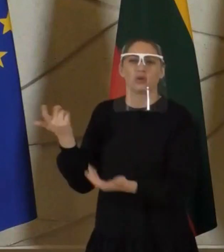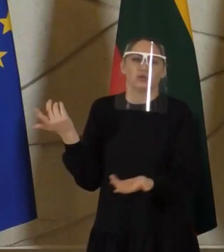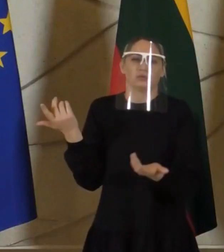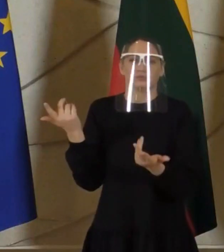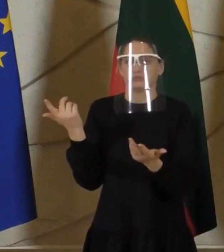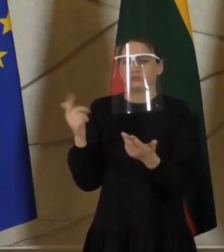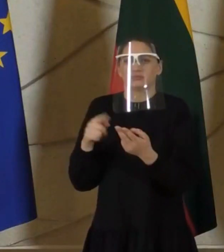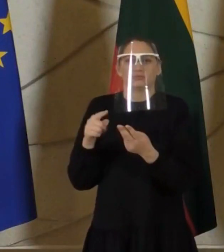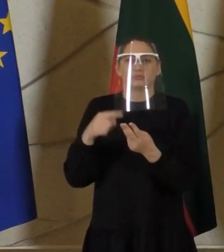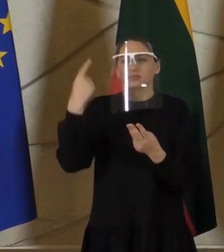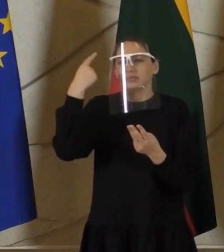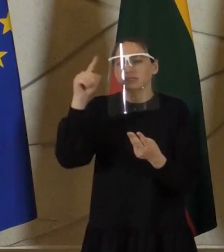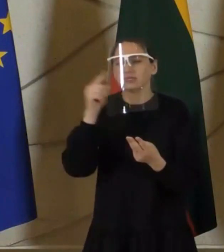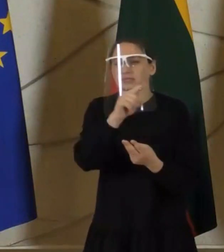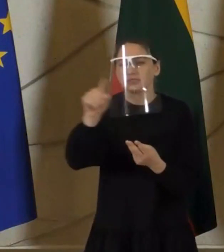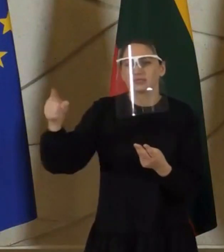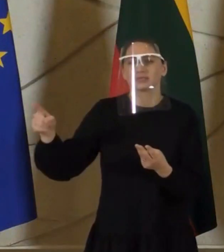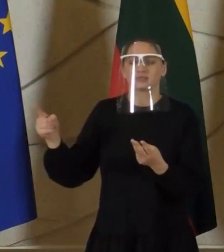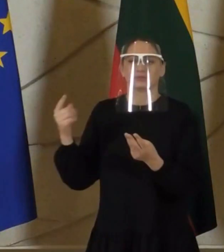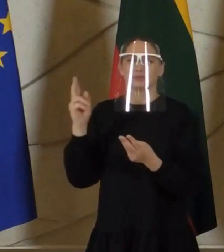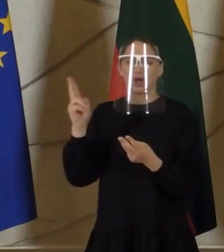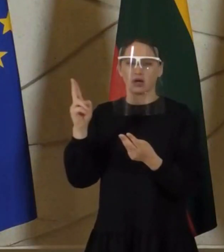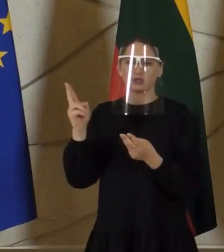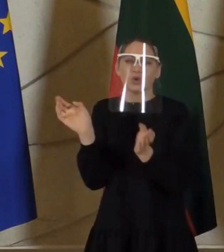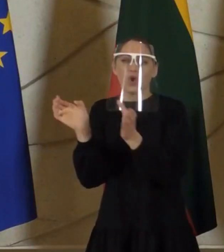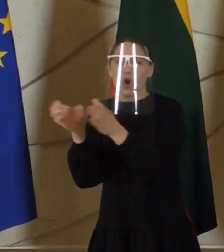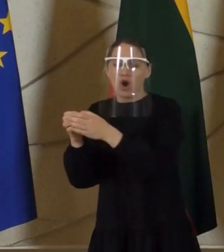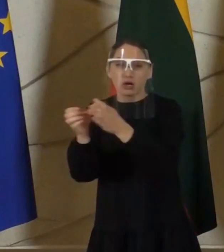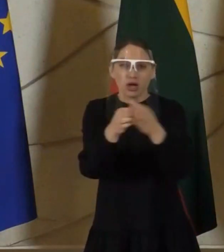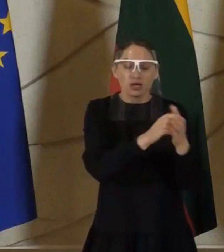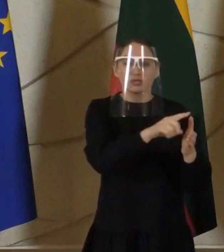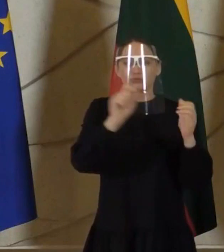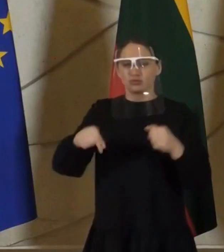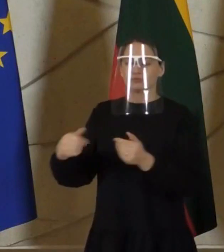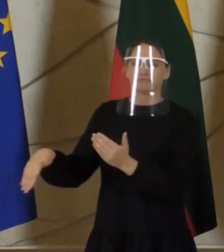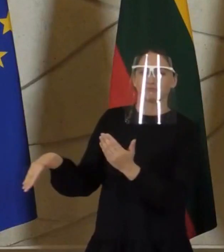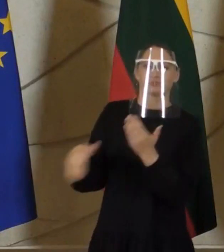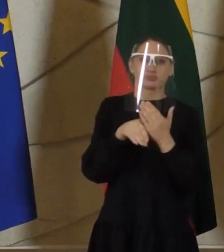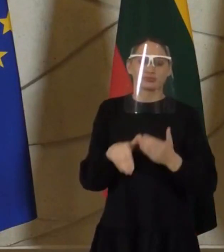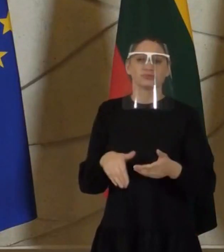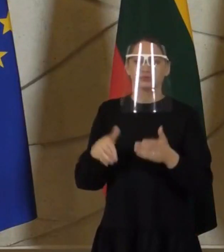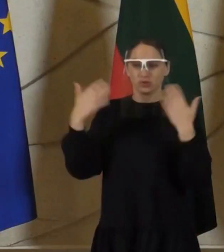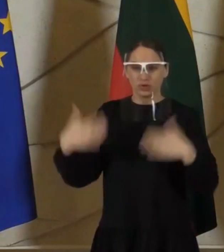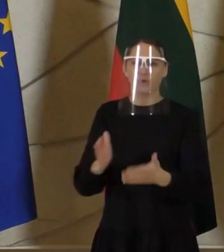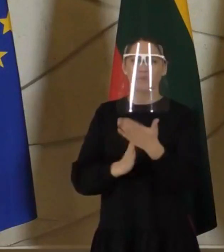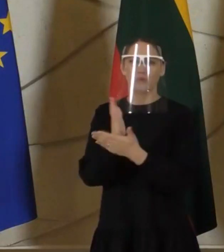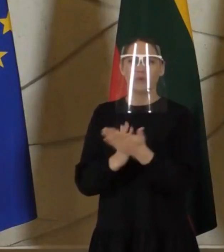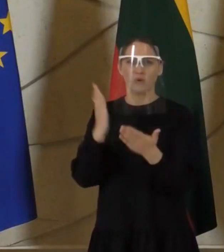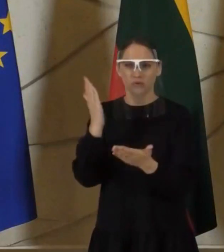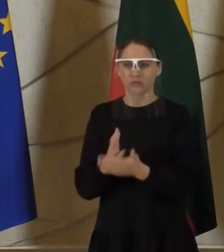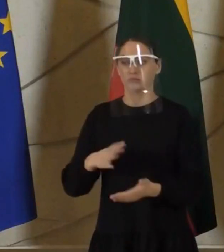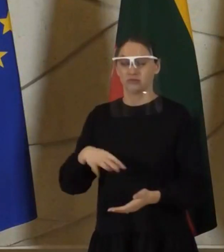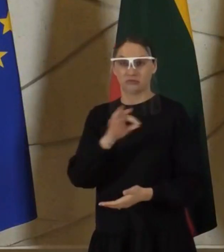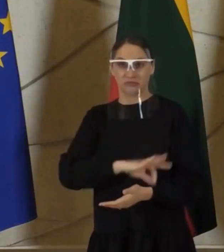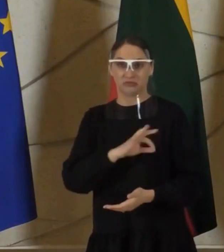kitos organizacijos, kurios gali būti pasitelktos, tai yra išbandžiusios, algoritmas